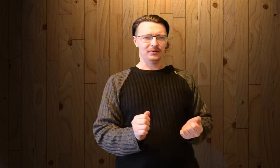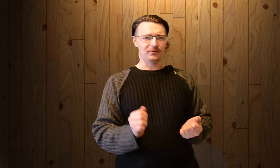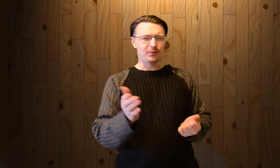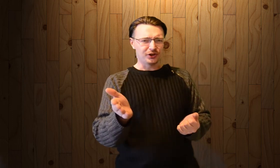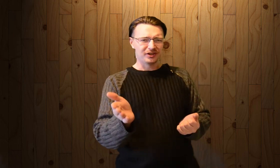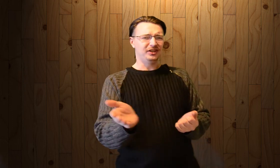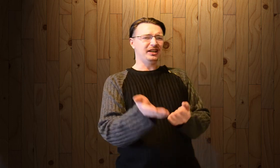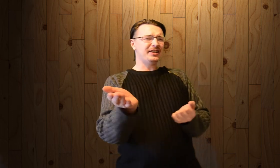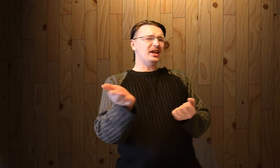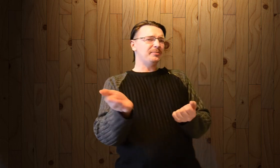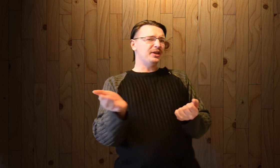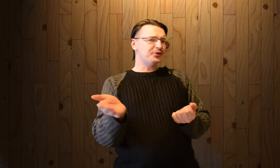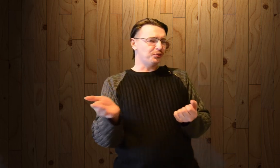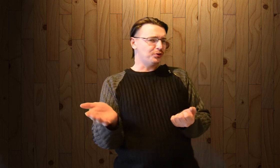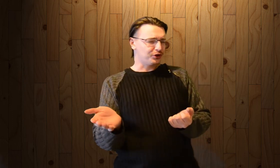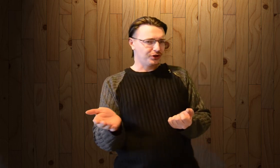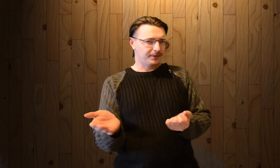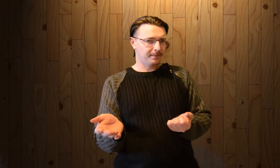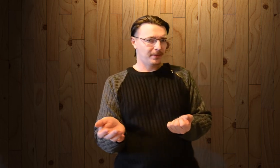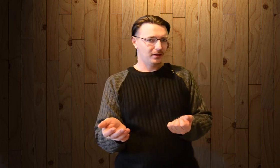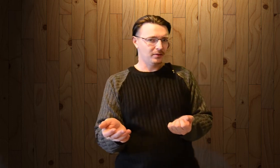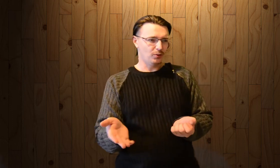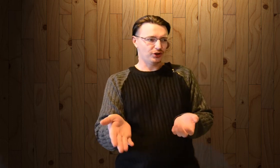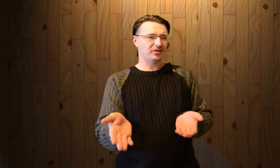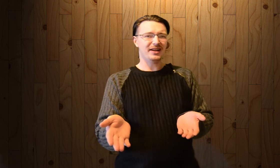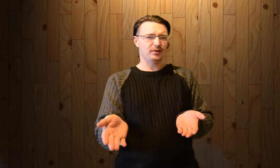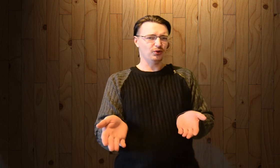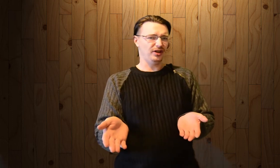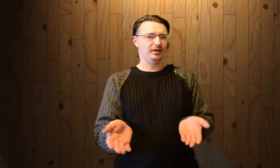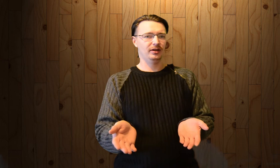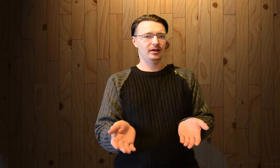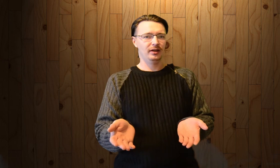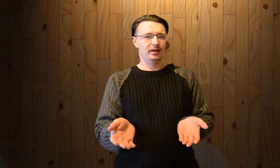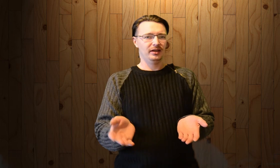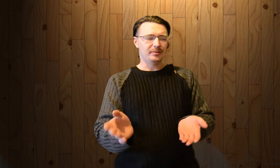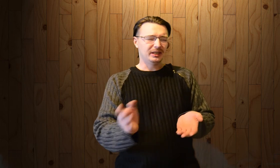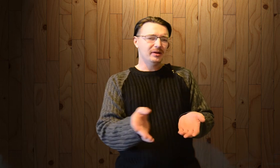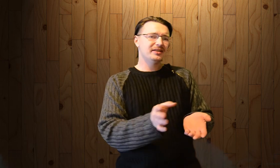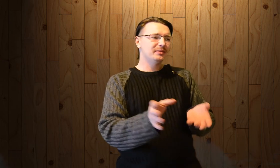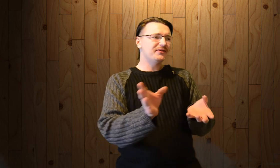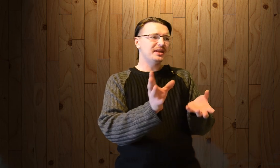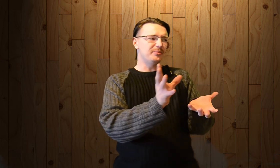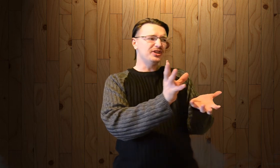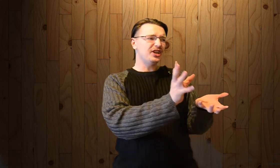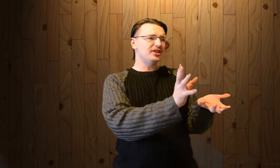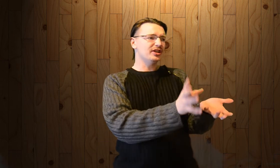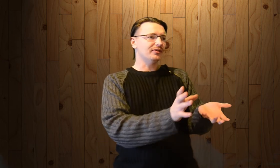Вовчик, ты когда на пенсию уйдешь? Может хватит уже? Я понимаю, за тебя все пенсионеры.